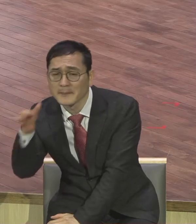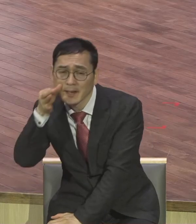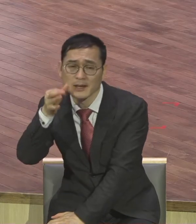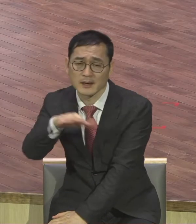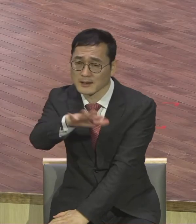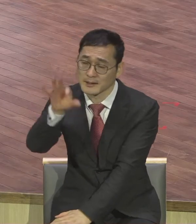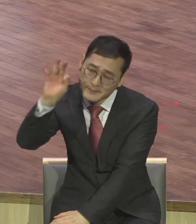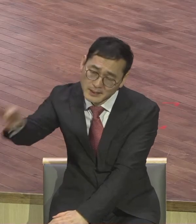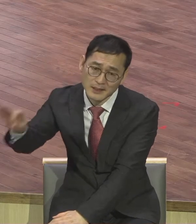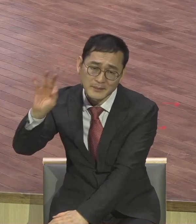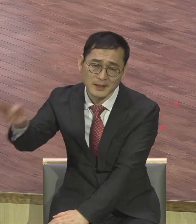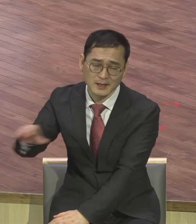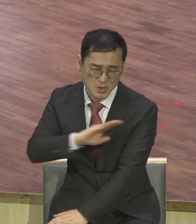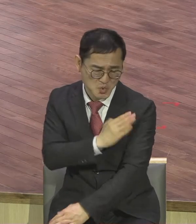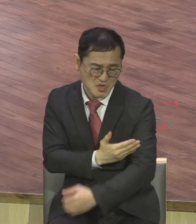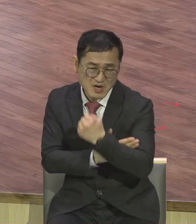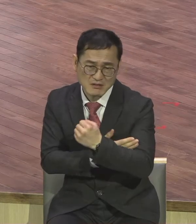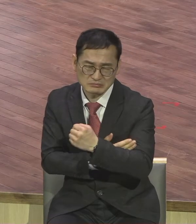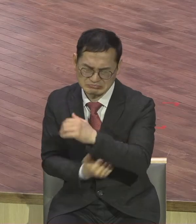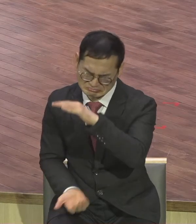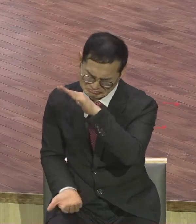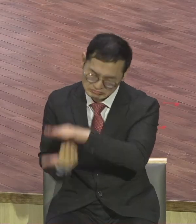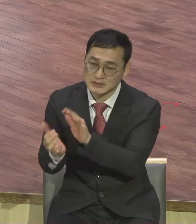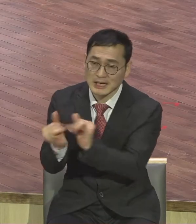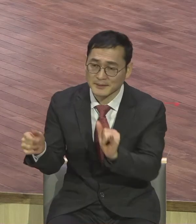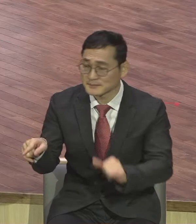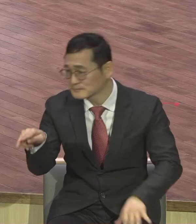권력 결과 재벌의 결과